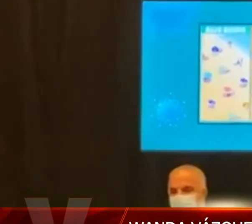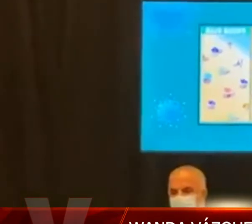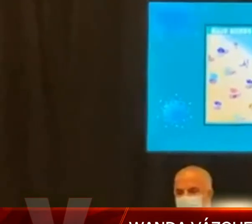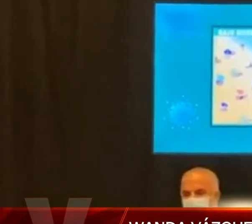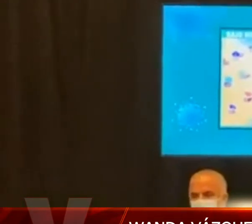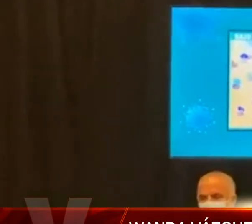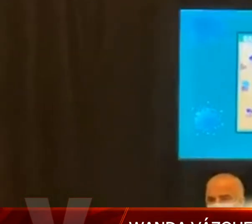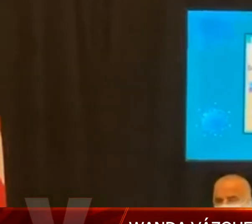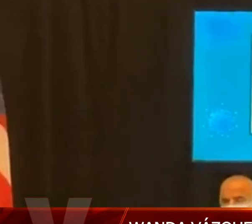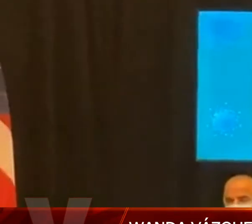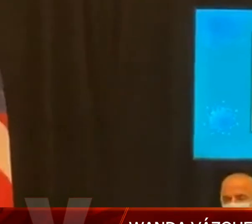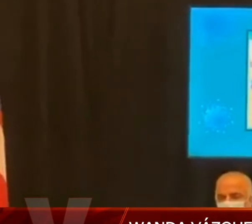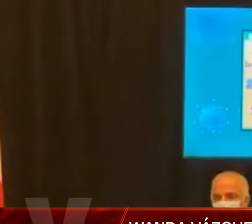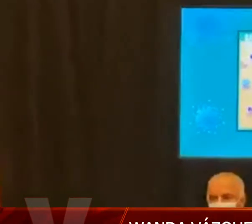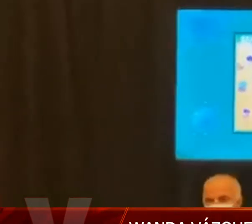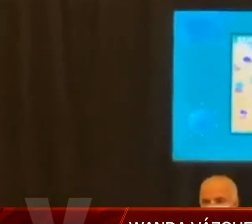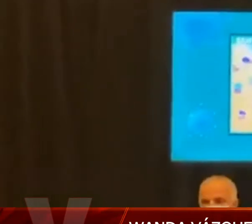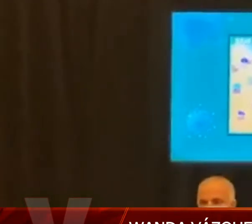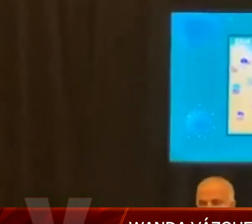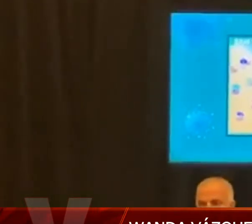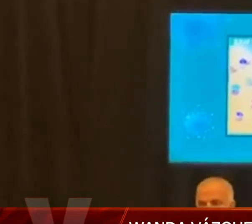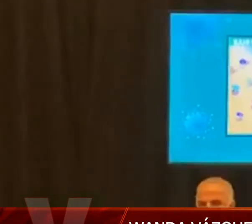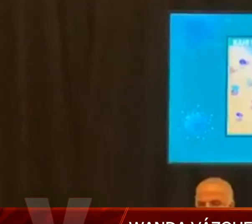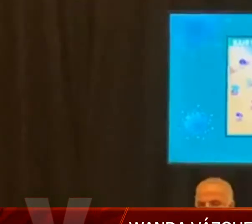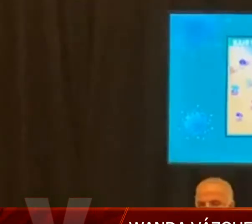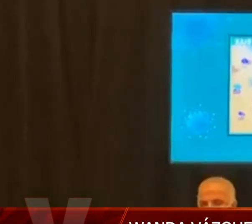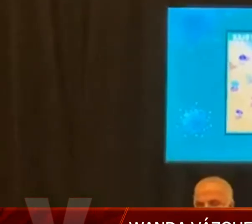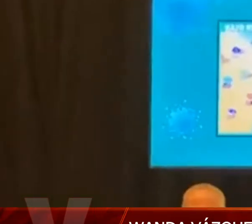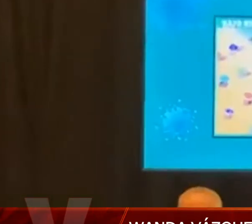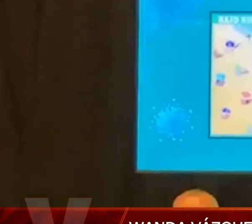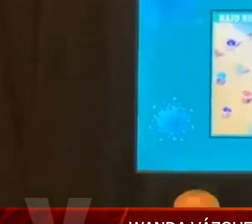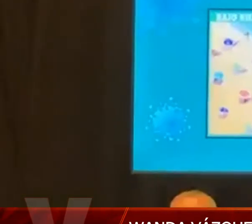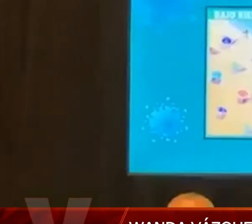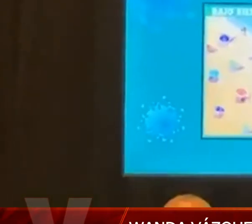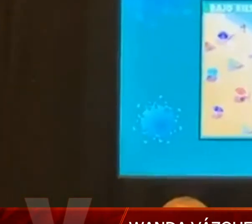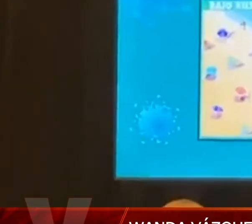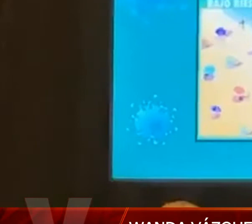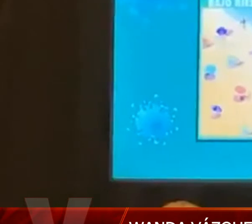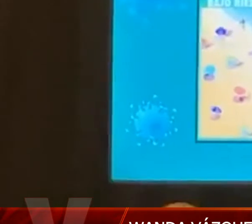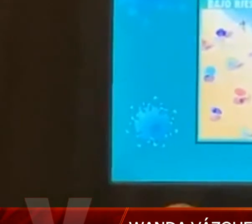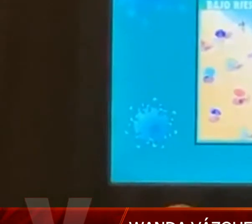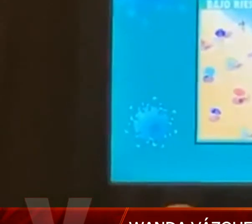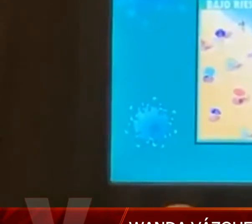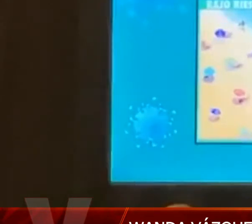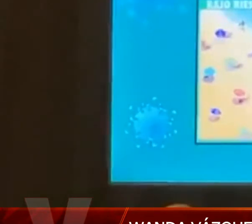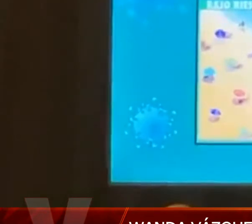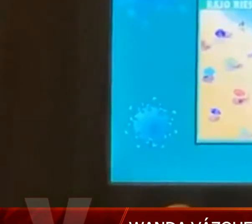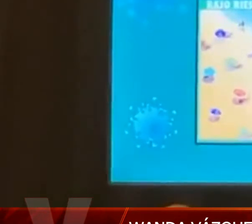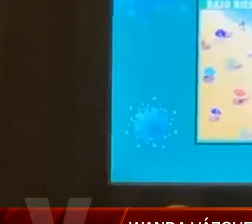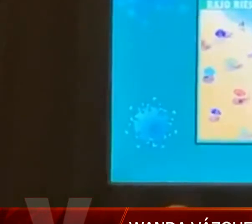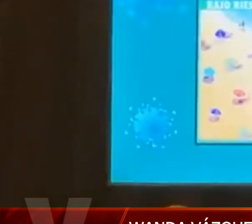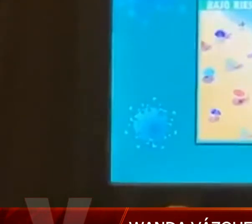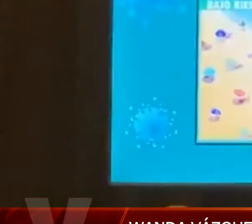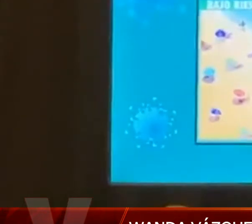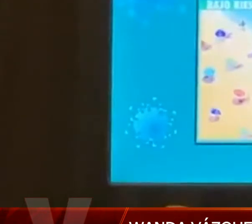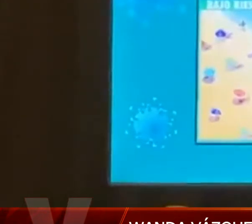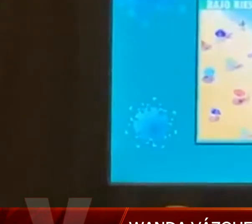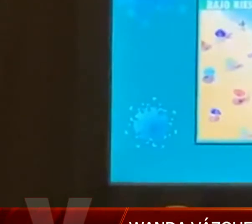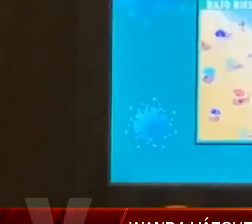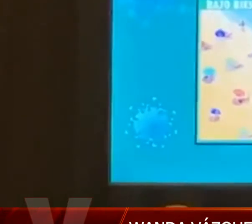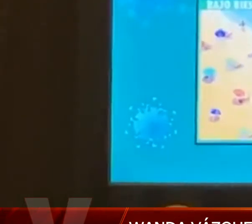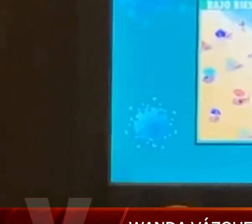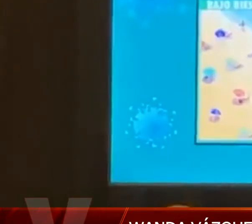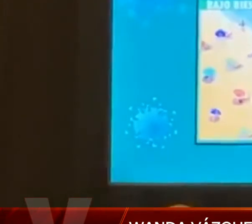ilustración, donde tiene que haber un distanciamiento físico de aproximadamente 6 a 8 pies